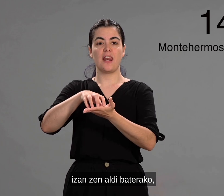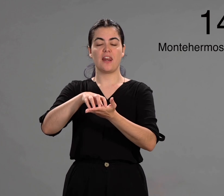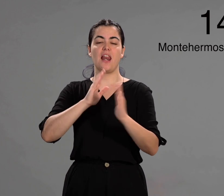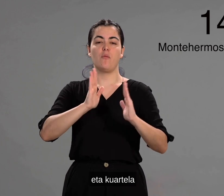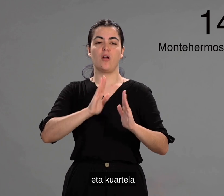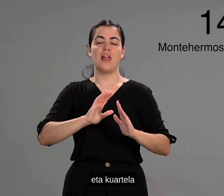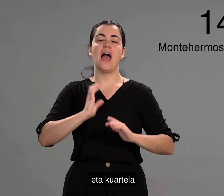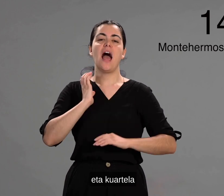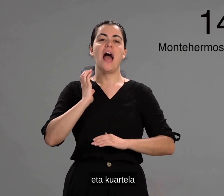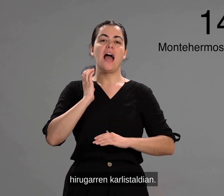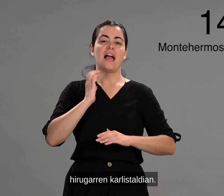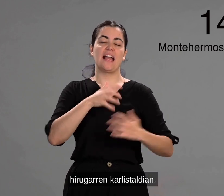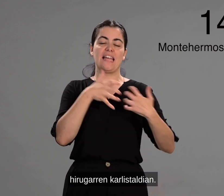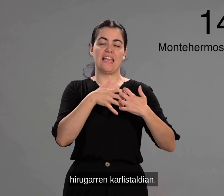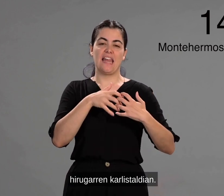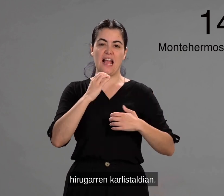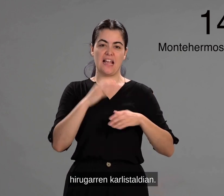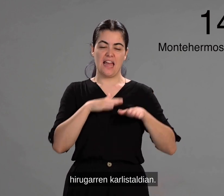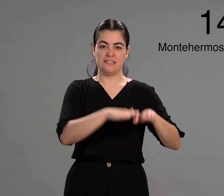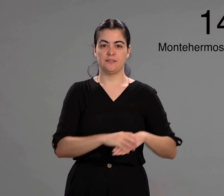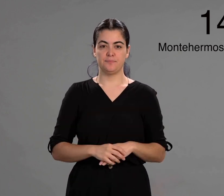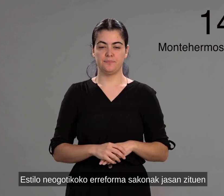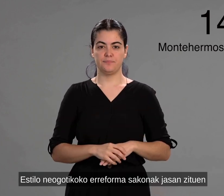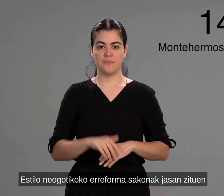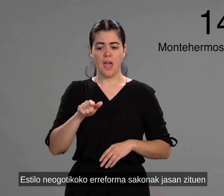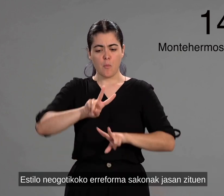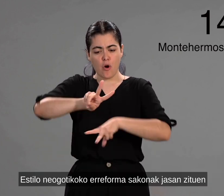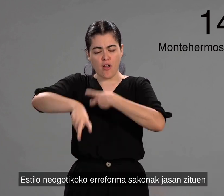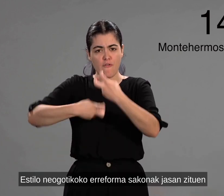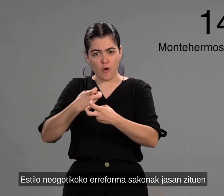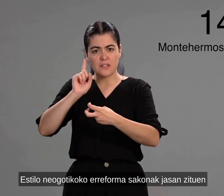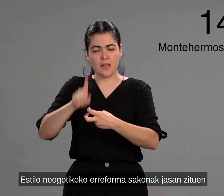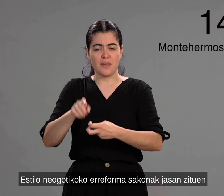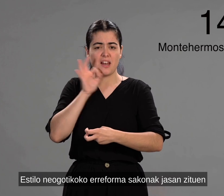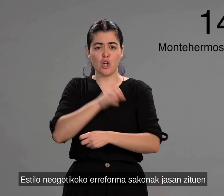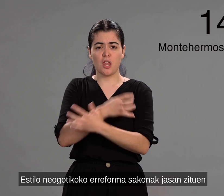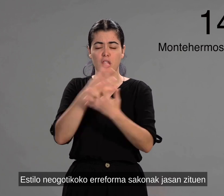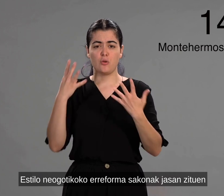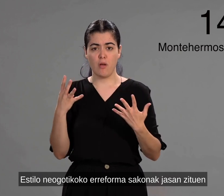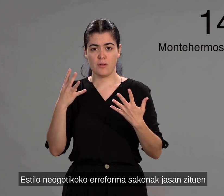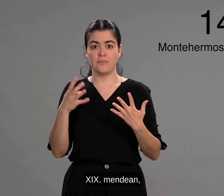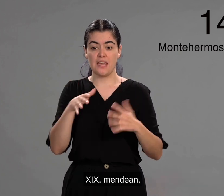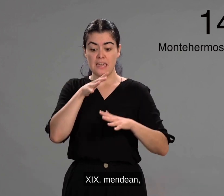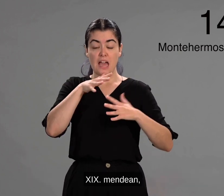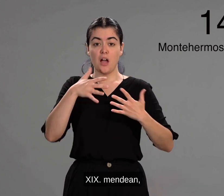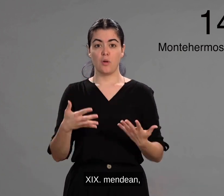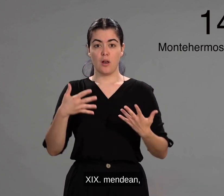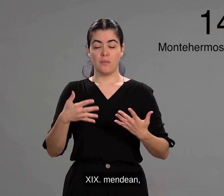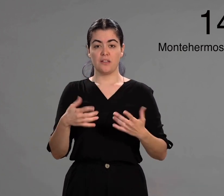eta kuartela irugarren karlistaldian. Estilo neogotikoko erreformazakonak jasanzituen emeretzigarren mendean,